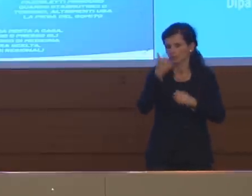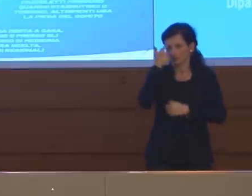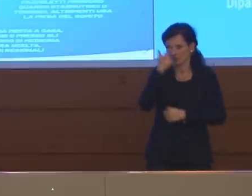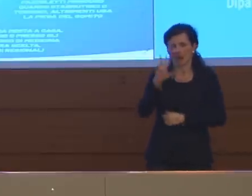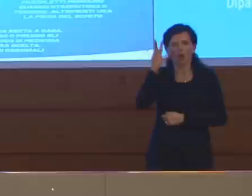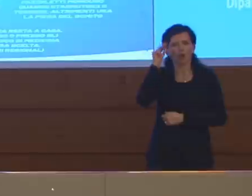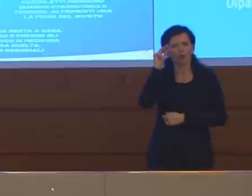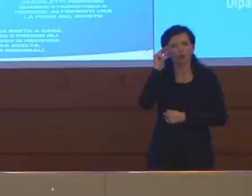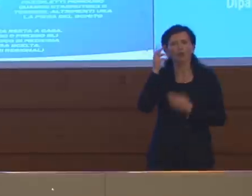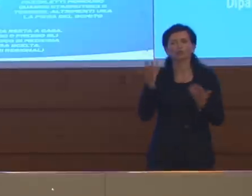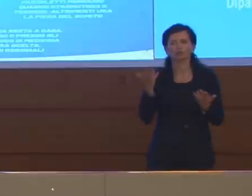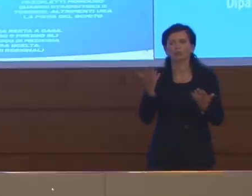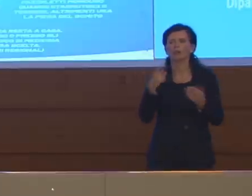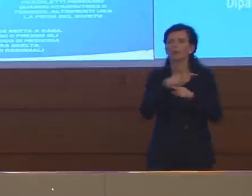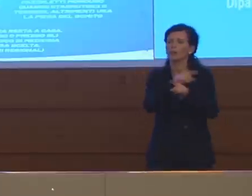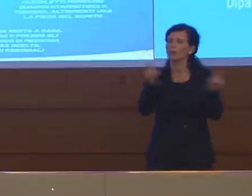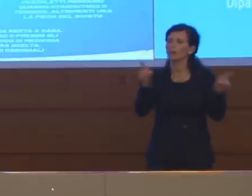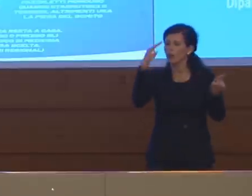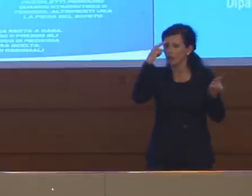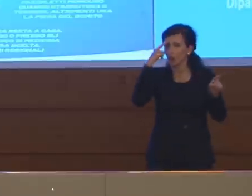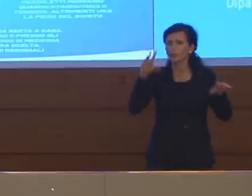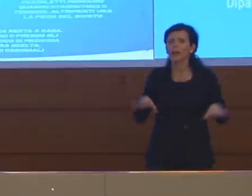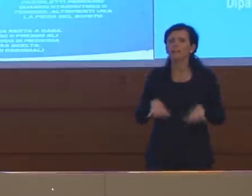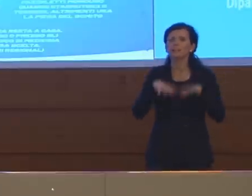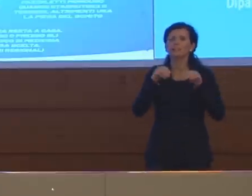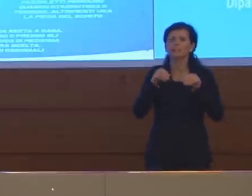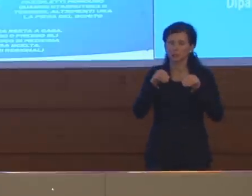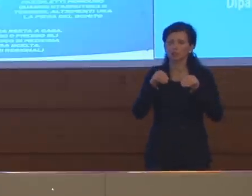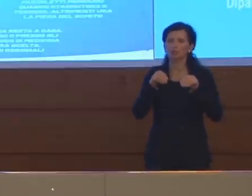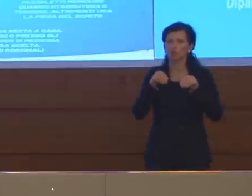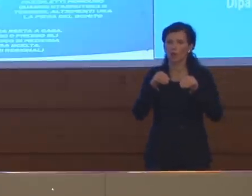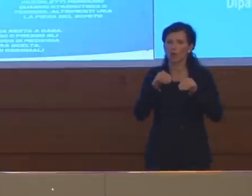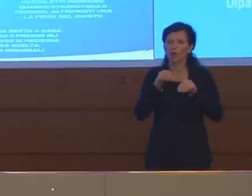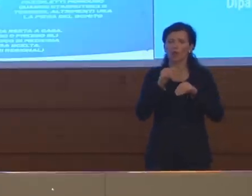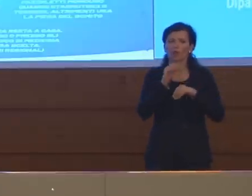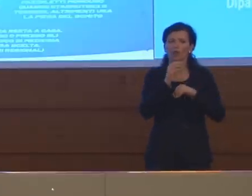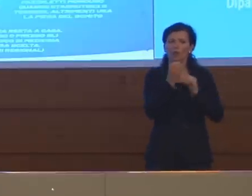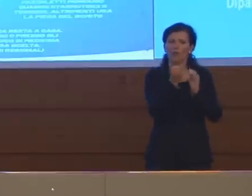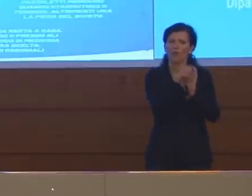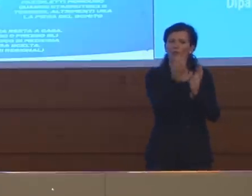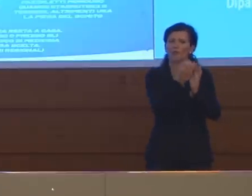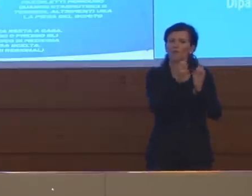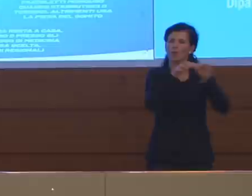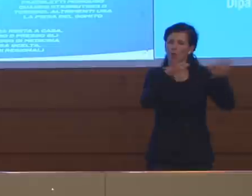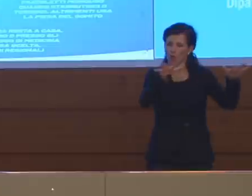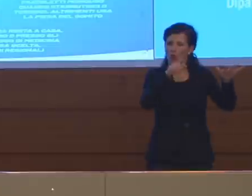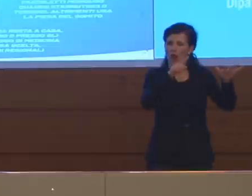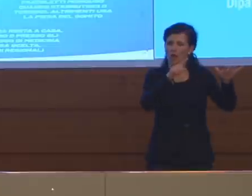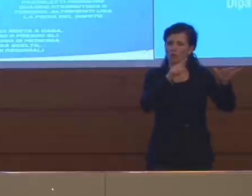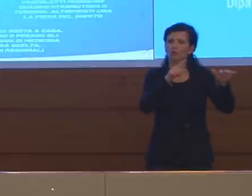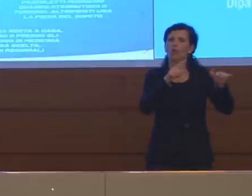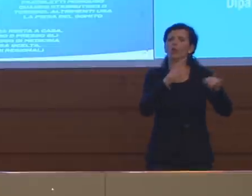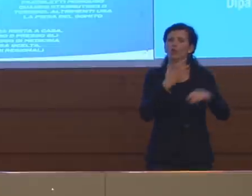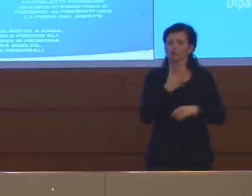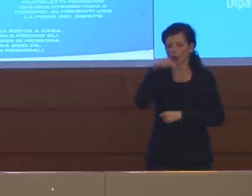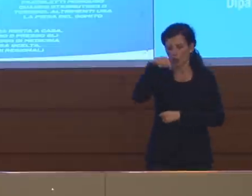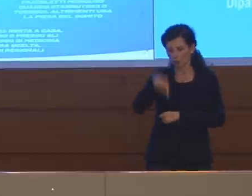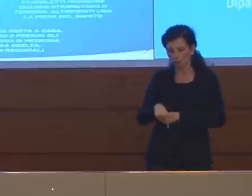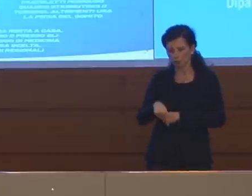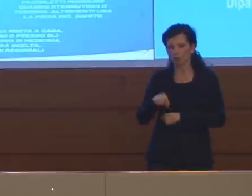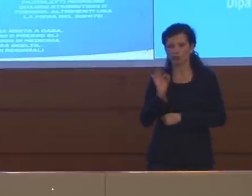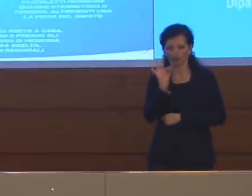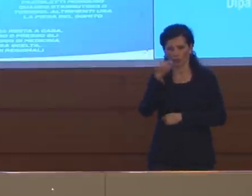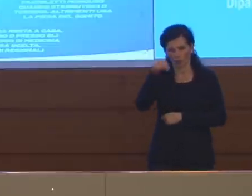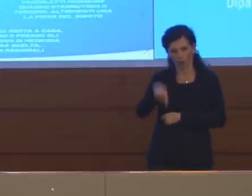approfondita, ma se vi ricordate nei primi tempi alcuni dei focolai che si verificarono nelle regioni del sud e centro-sud Italia